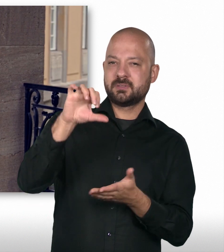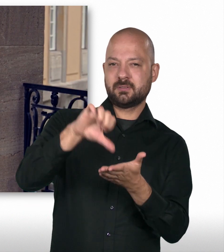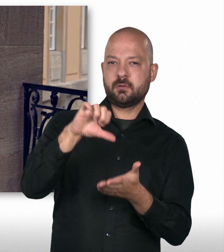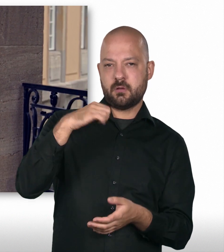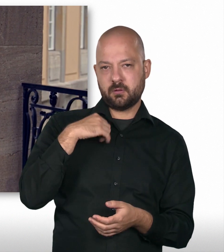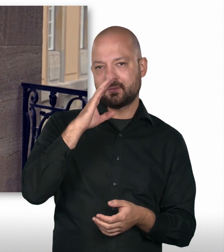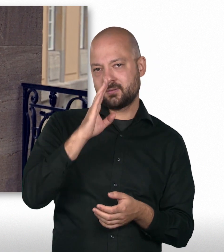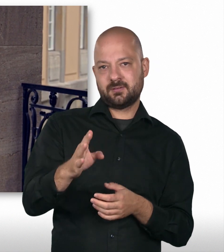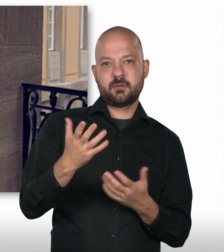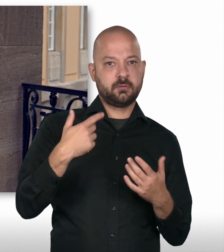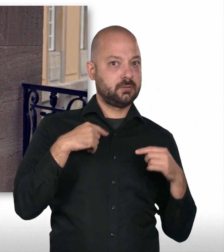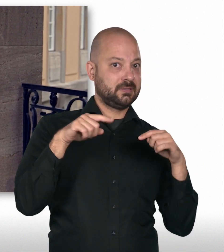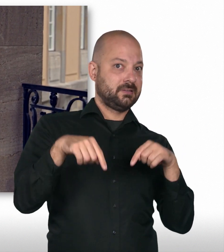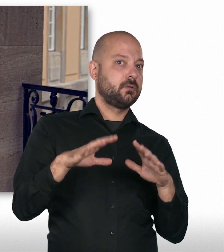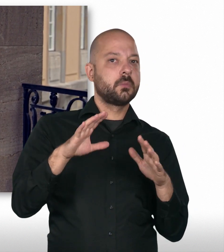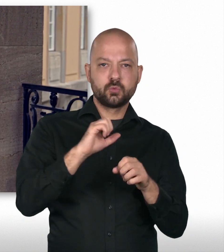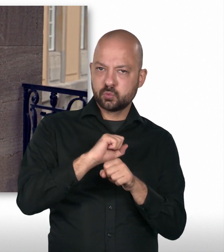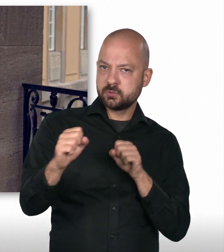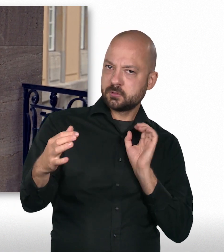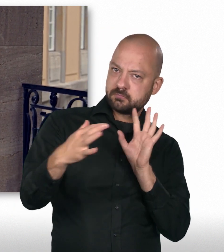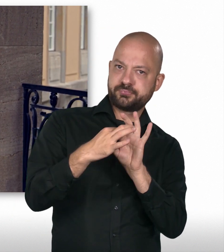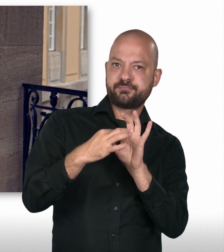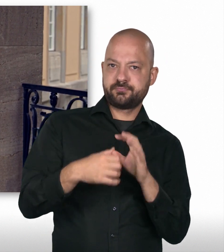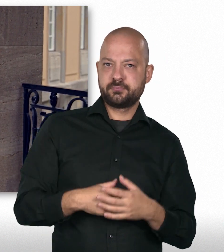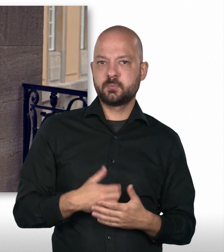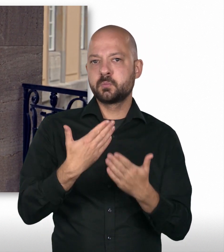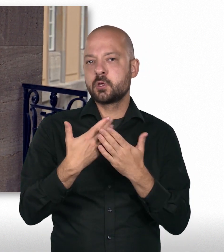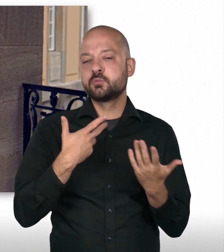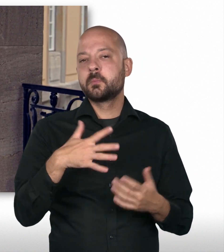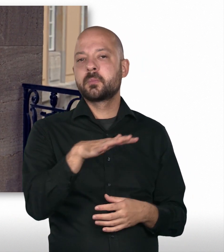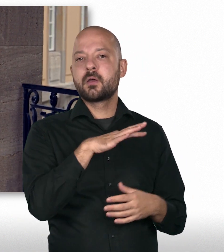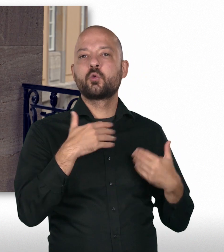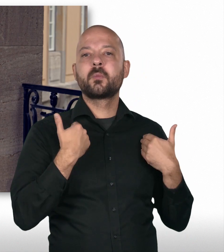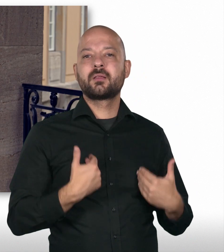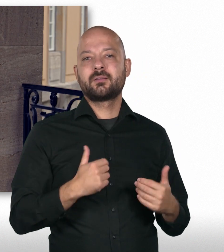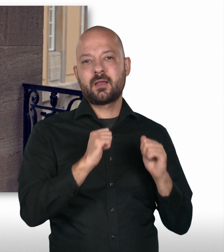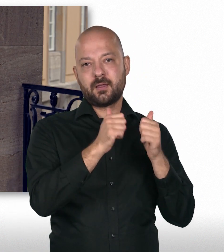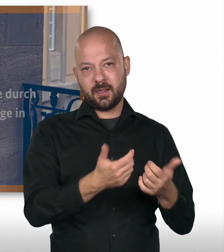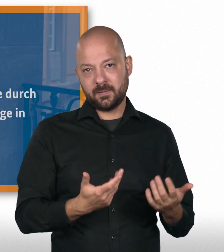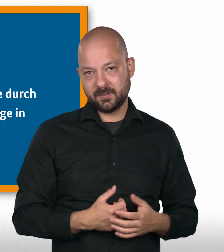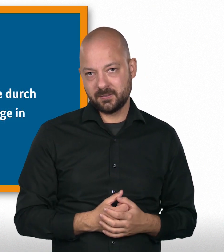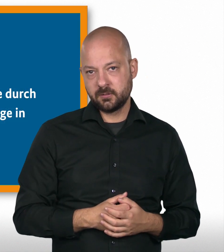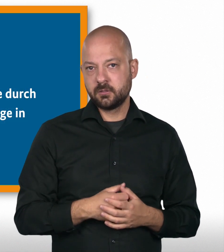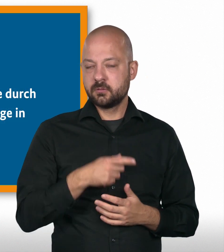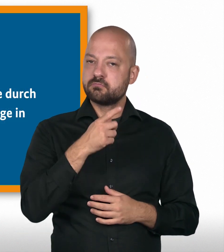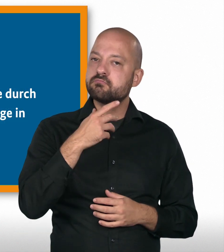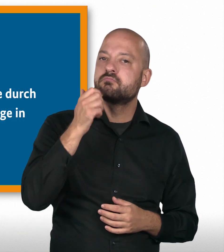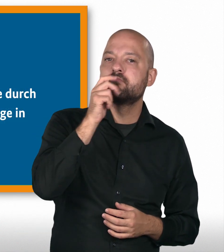vom Auswärtigen Amt jetzt gerade, wenn ich nicht gerade hier bin. Und da bin ich zum Beispiel im Bereich humanitäre Hilfe. Und